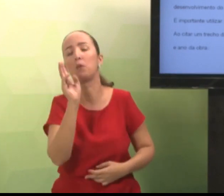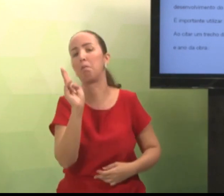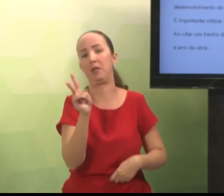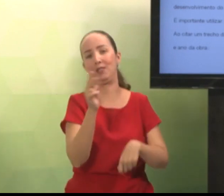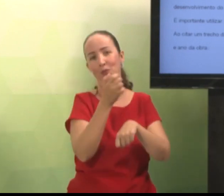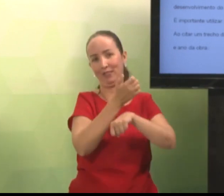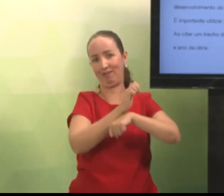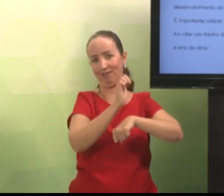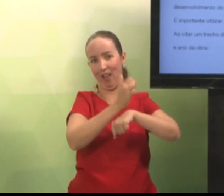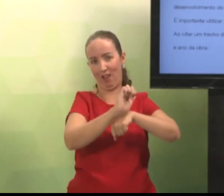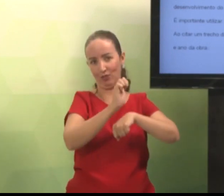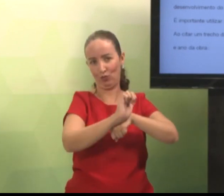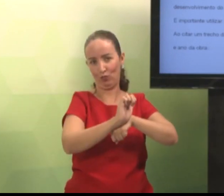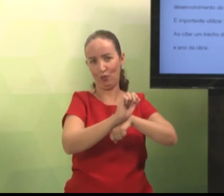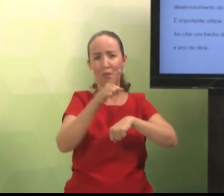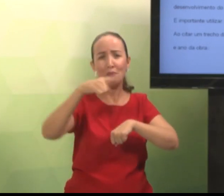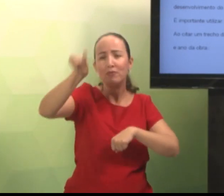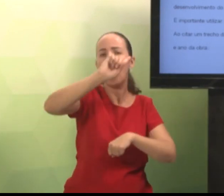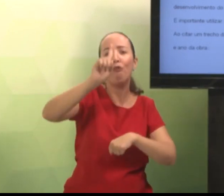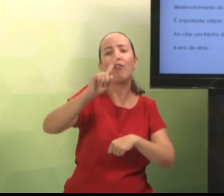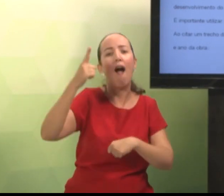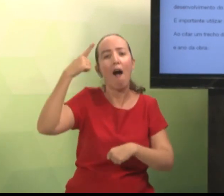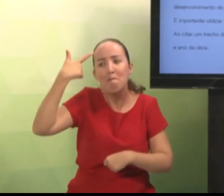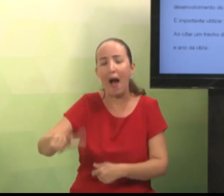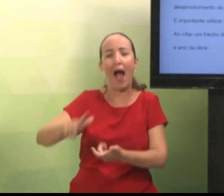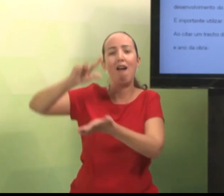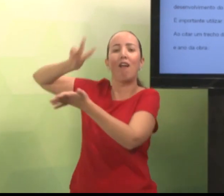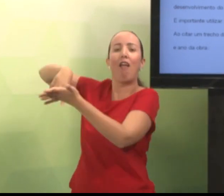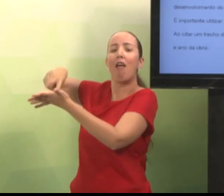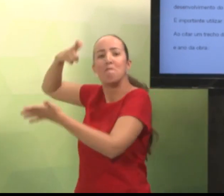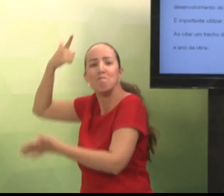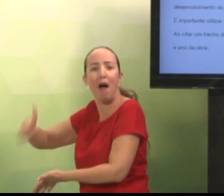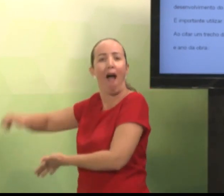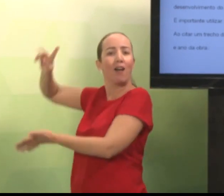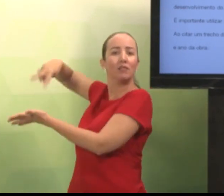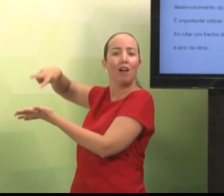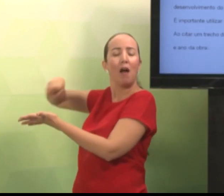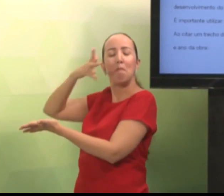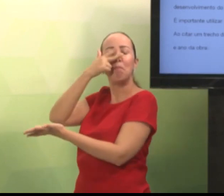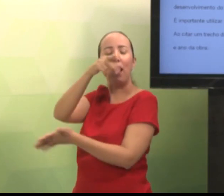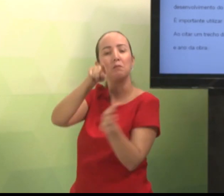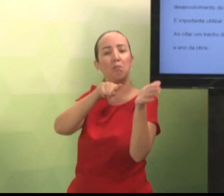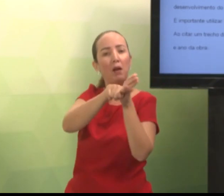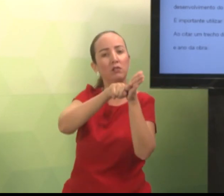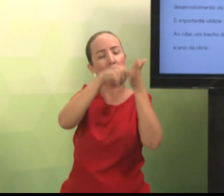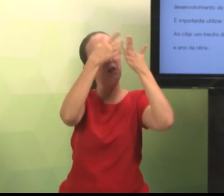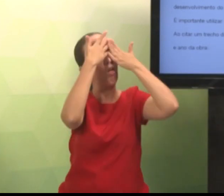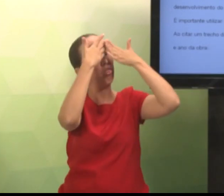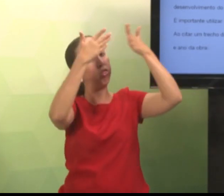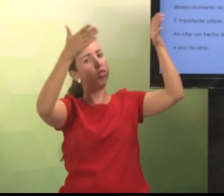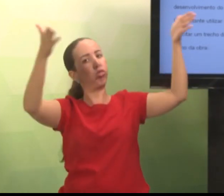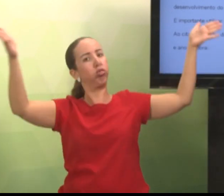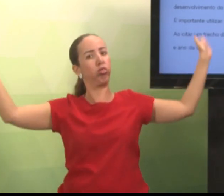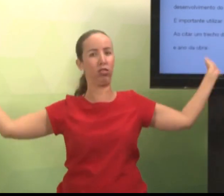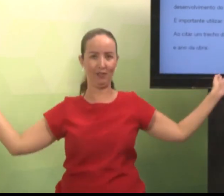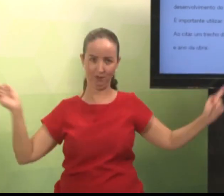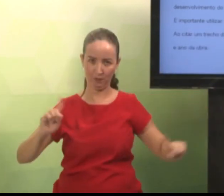Aproveite esses autores que você vai utilizar no estágio. Então, faça outras leituras. Pesquise.